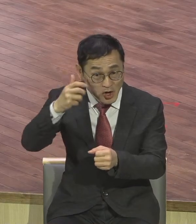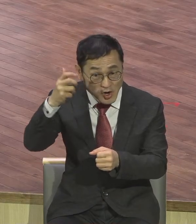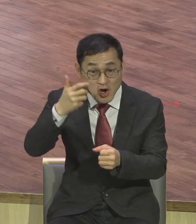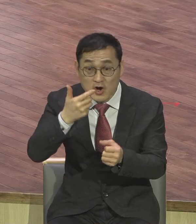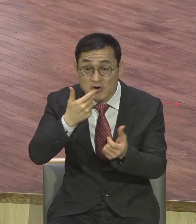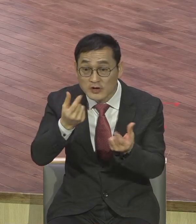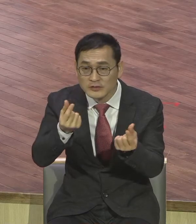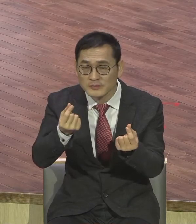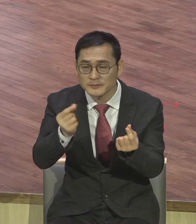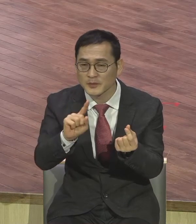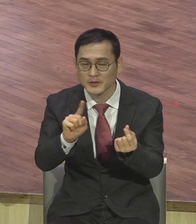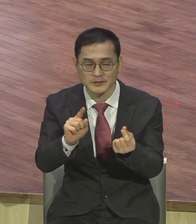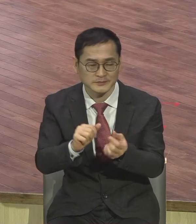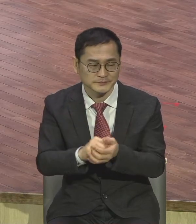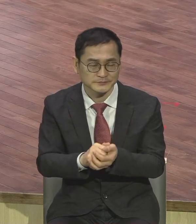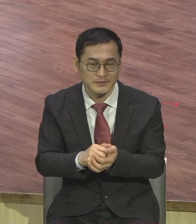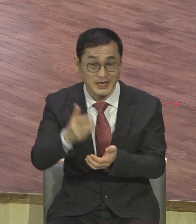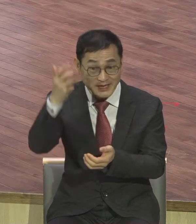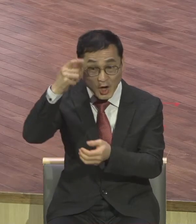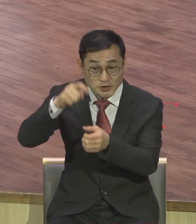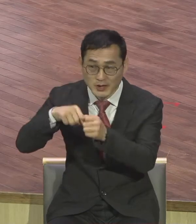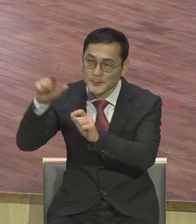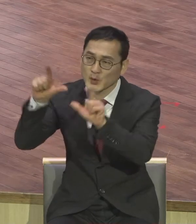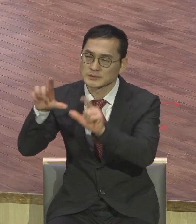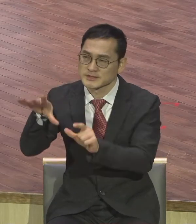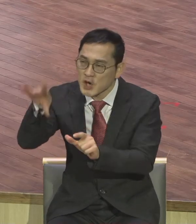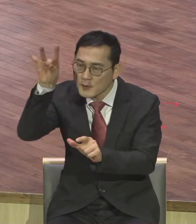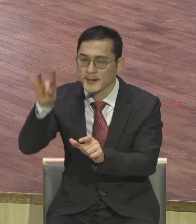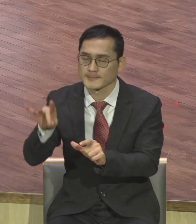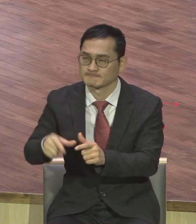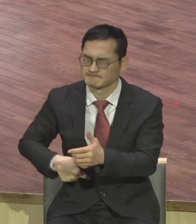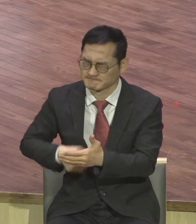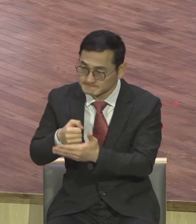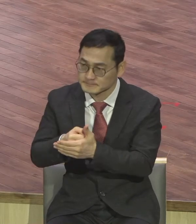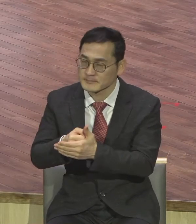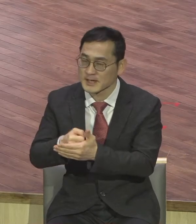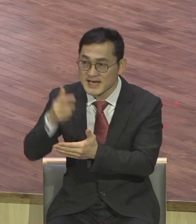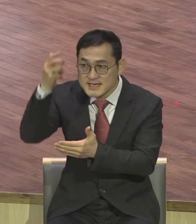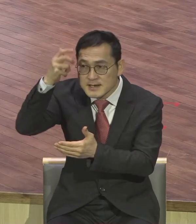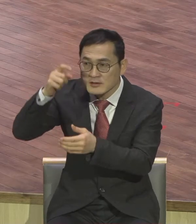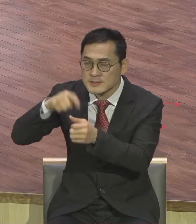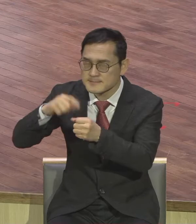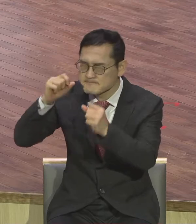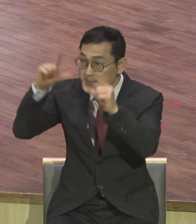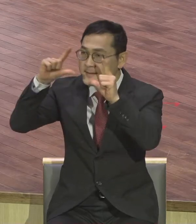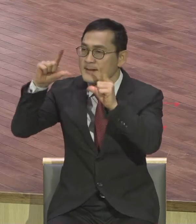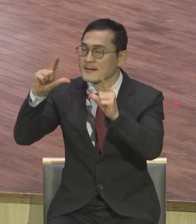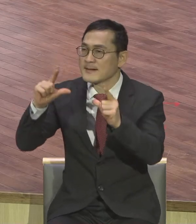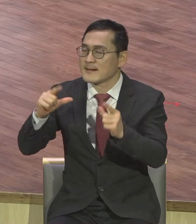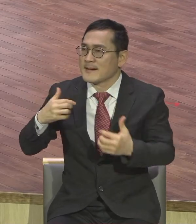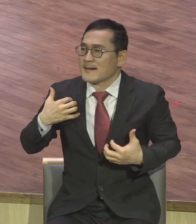여러분이 처음 가졌던 영적 자세 참으로 장식의 삶장 환경 속에서